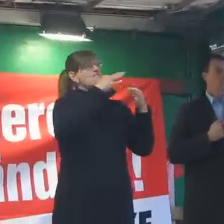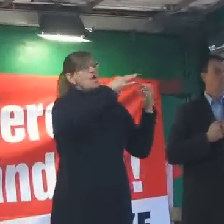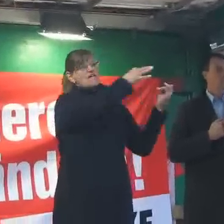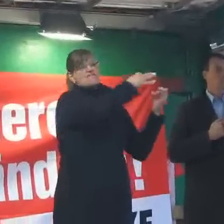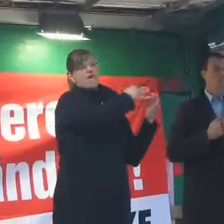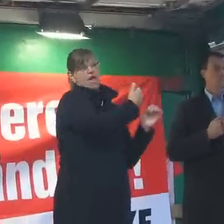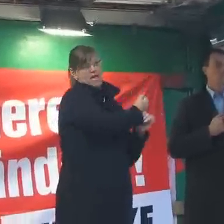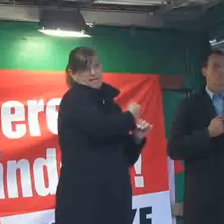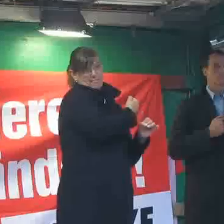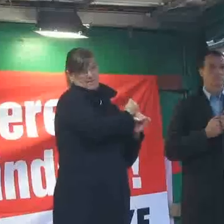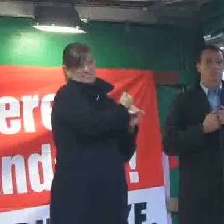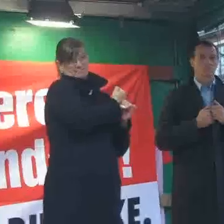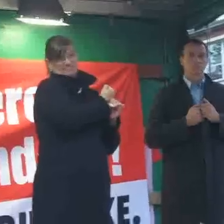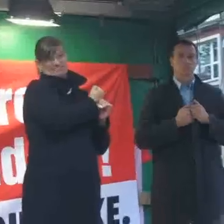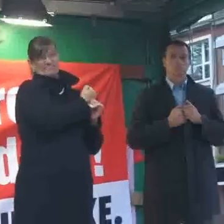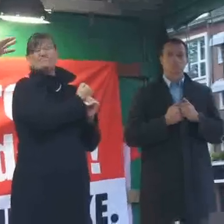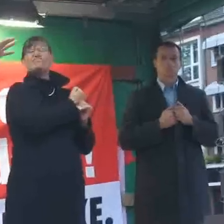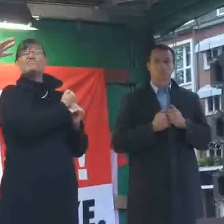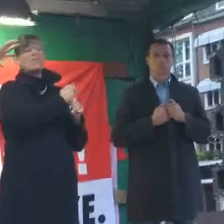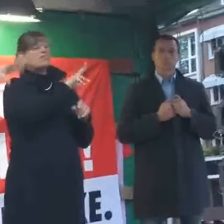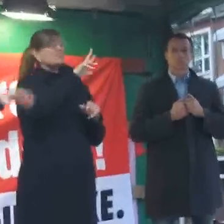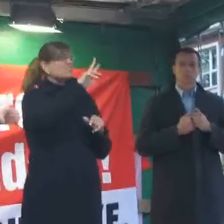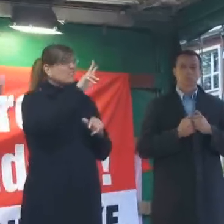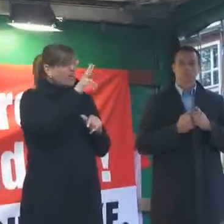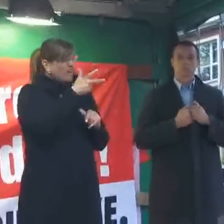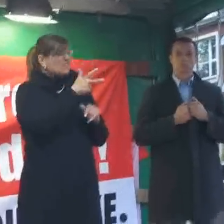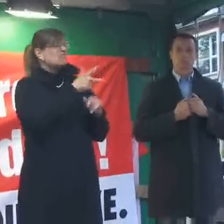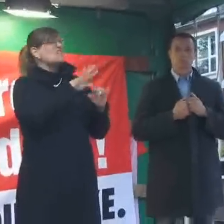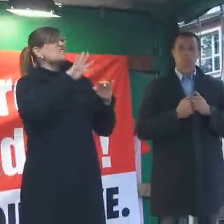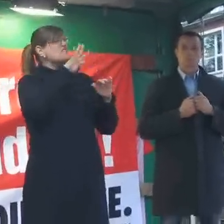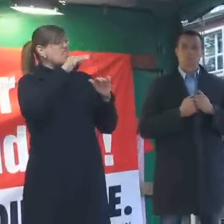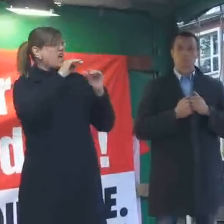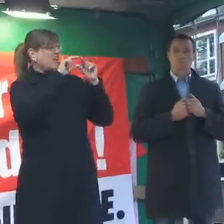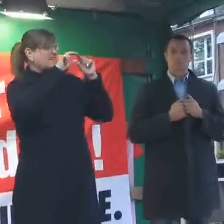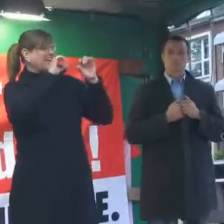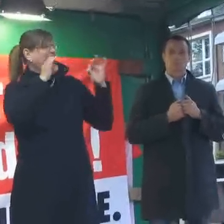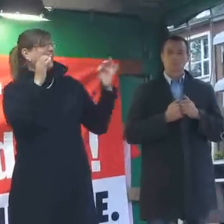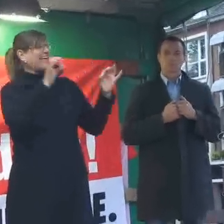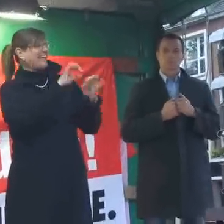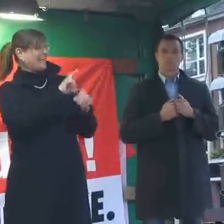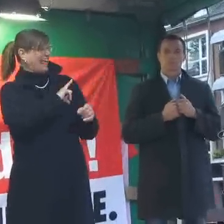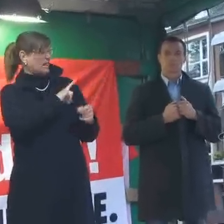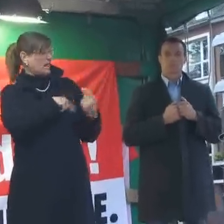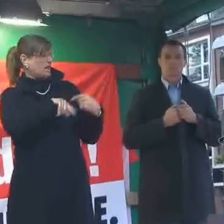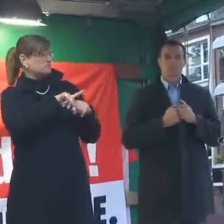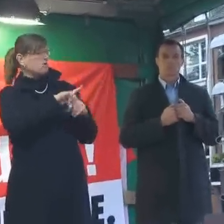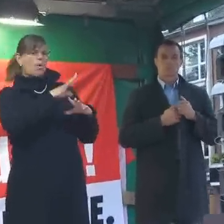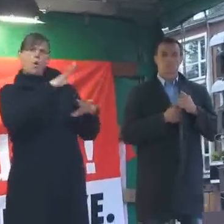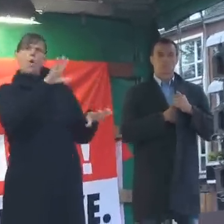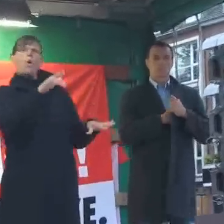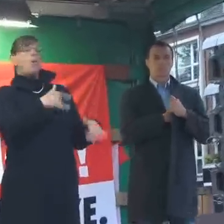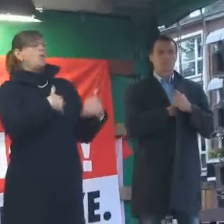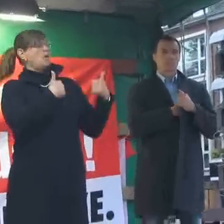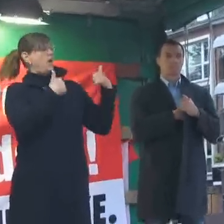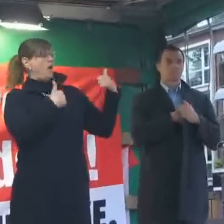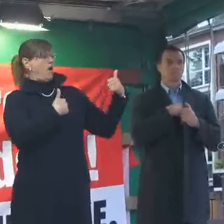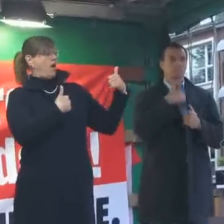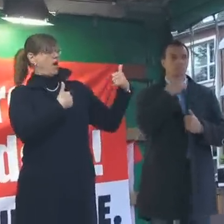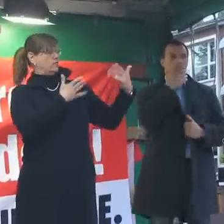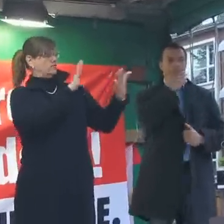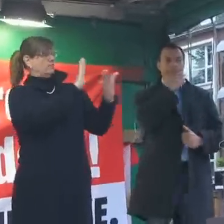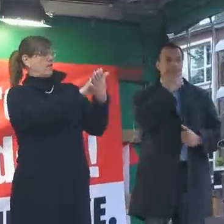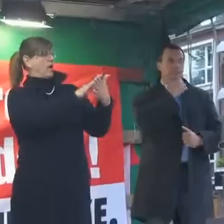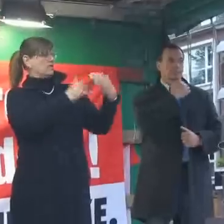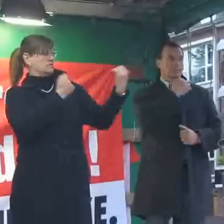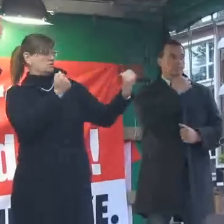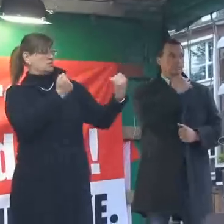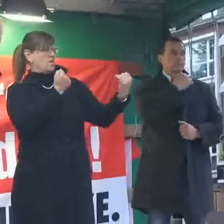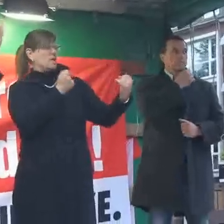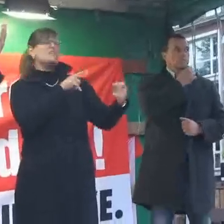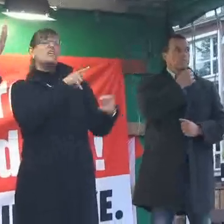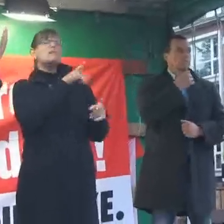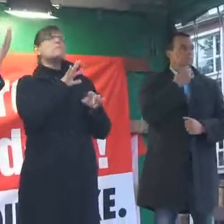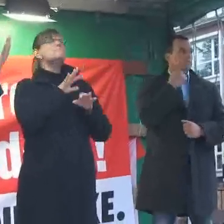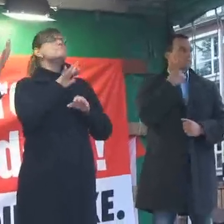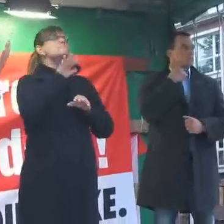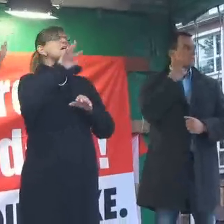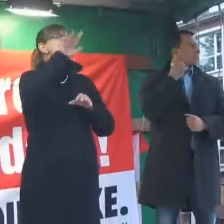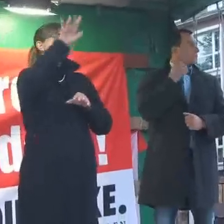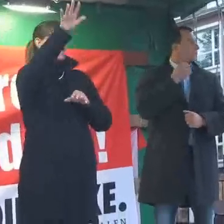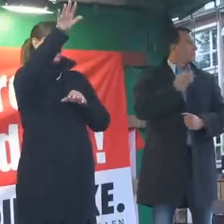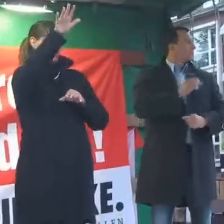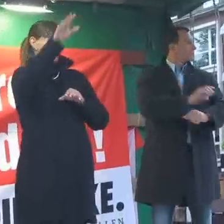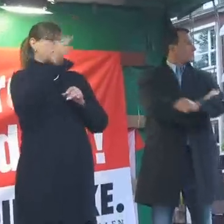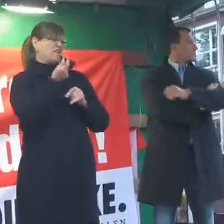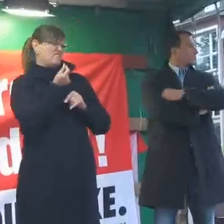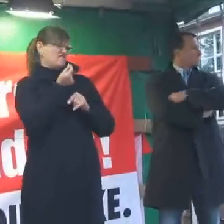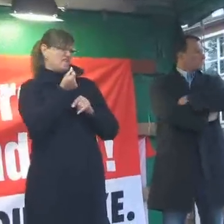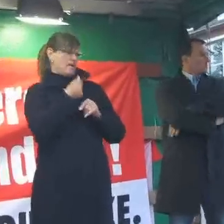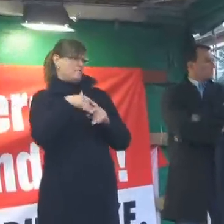lässt. Manchmal in der dritten, vierten Generation, ohne einen Finger zu krümmen, werden Milliardenvermögen aufgebaut. Ein kleines